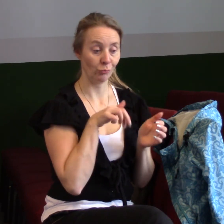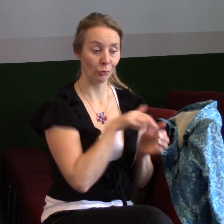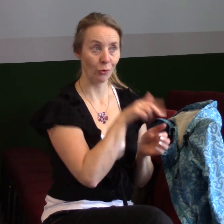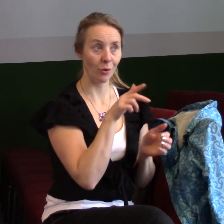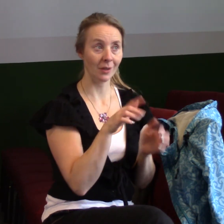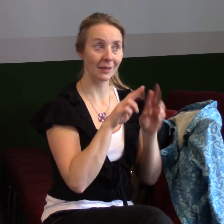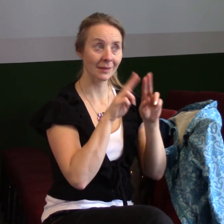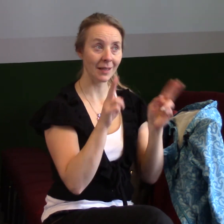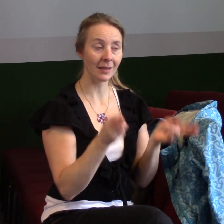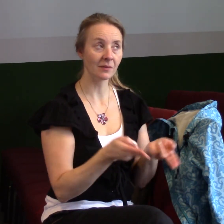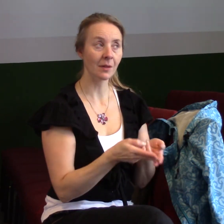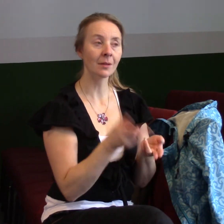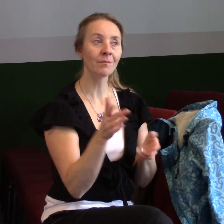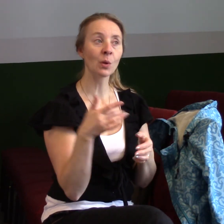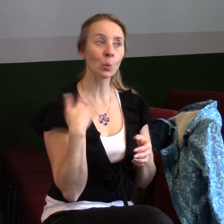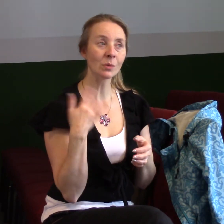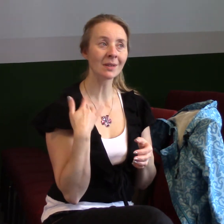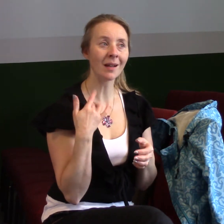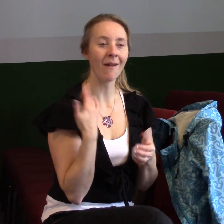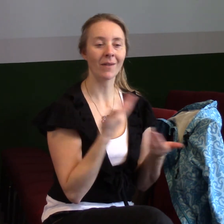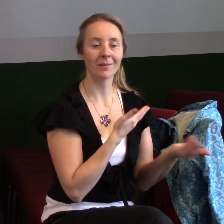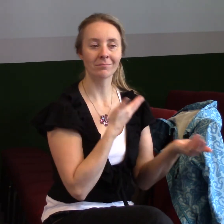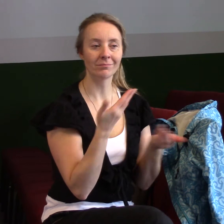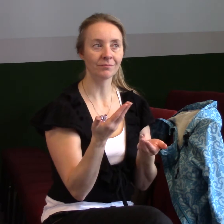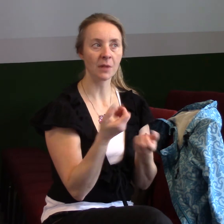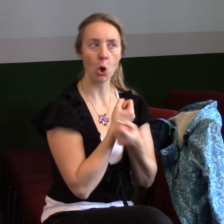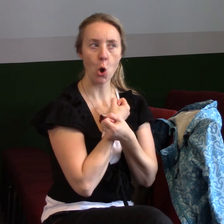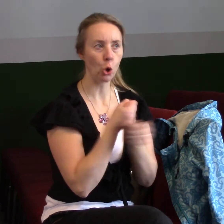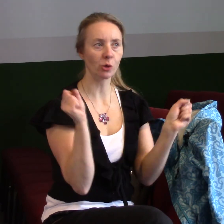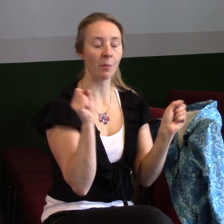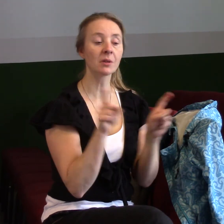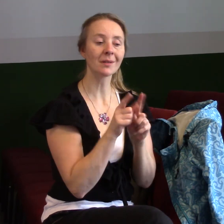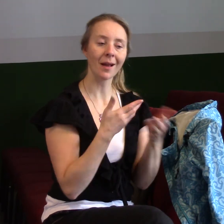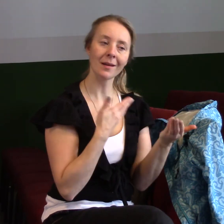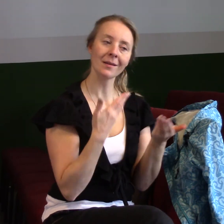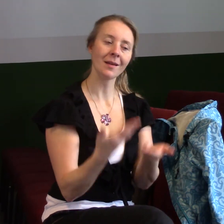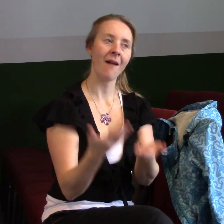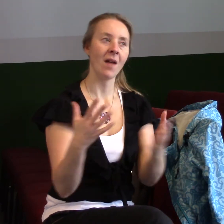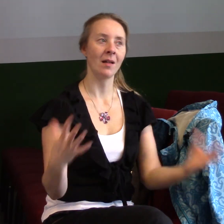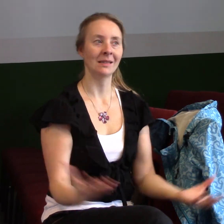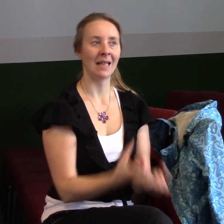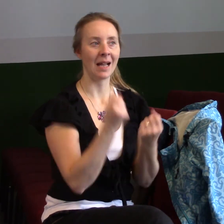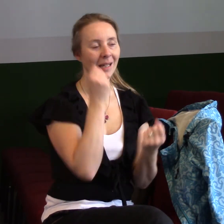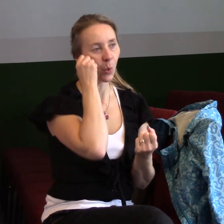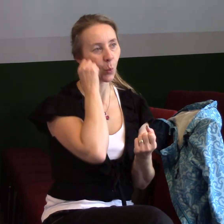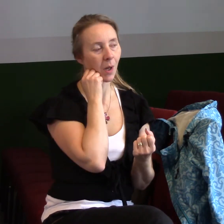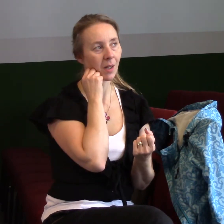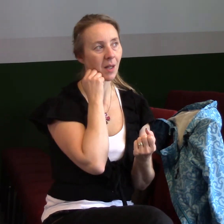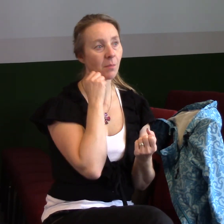uzdravoval a přinášel záchranu lidem. A když máme večeři Páně, tak si připomínáme to, kým Ježíš doopravdy je. A já jsem